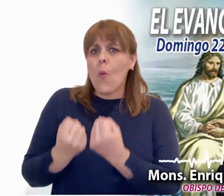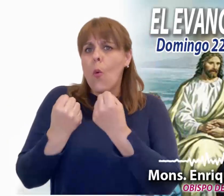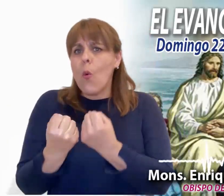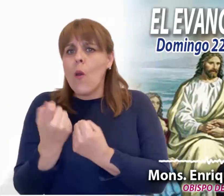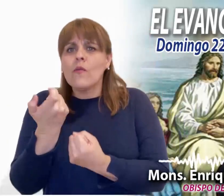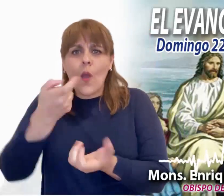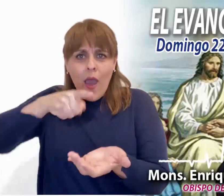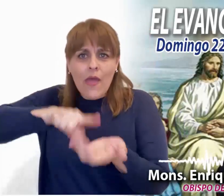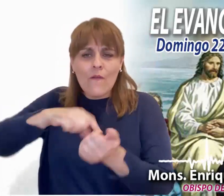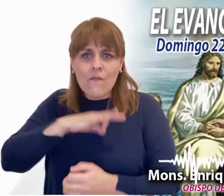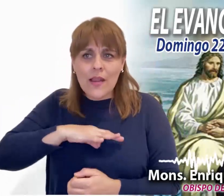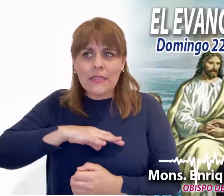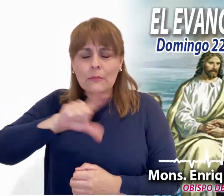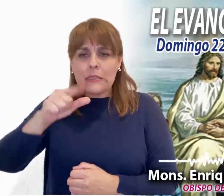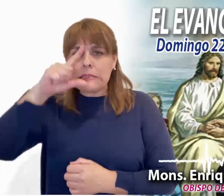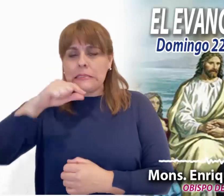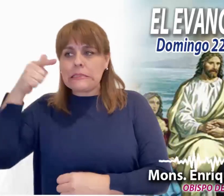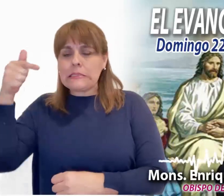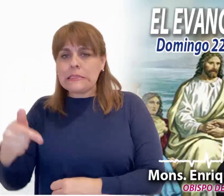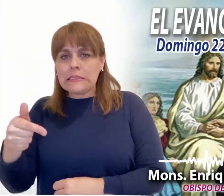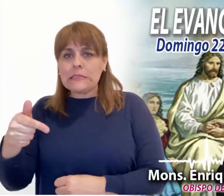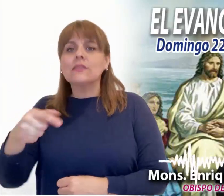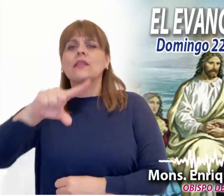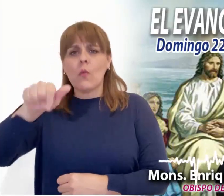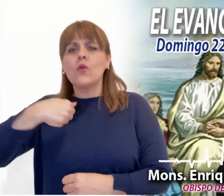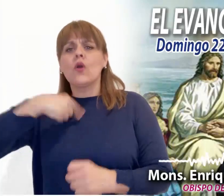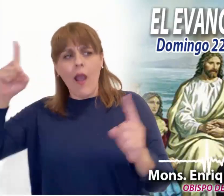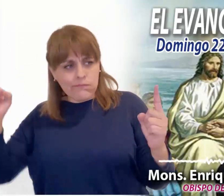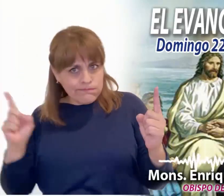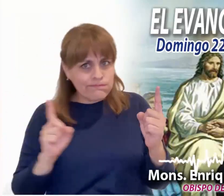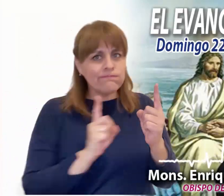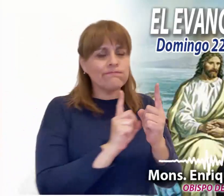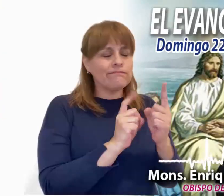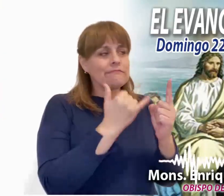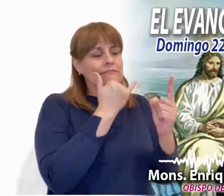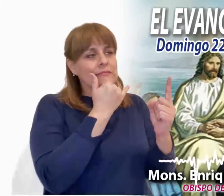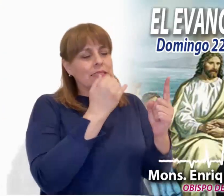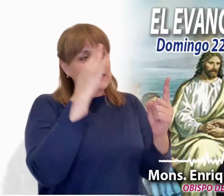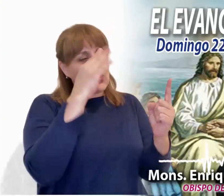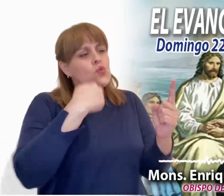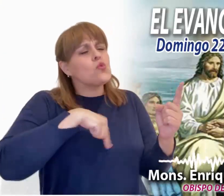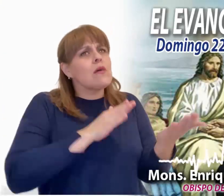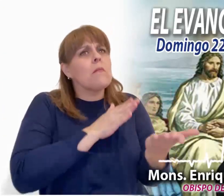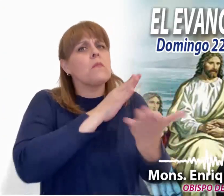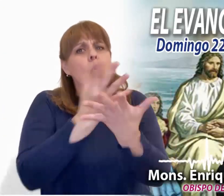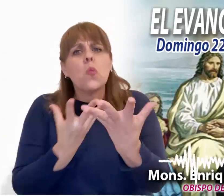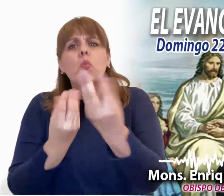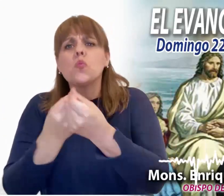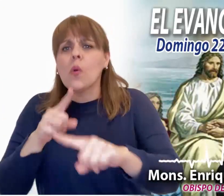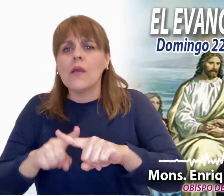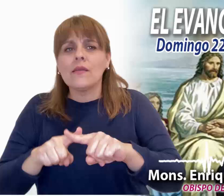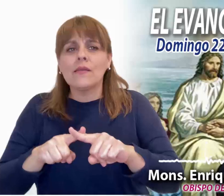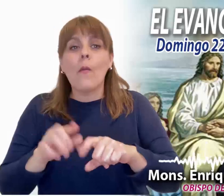el poder o el dinero, podemos decirle a Jesús, Señor, ¿a quién iremos? Porque